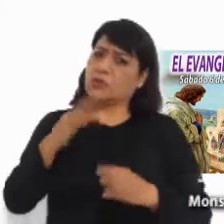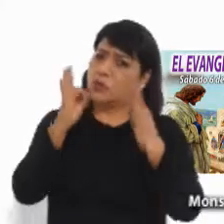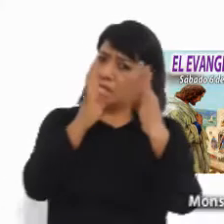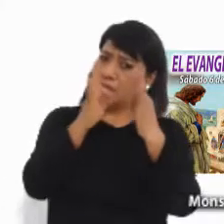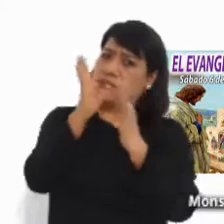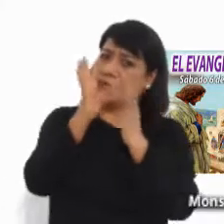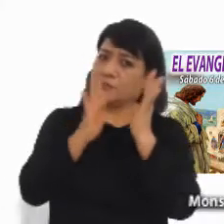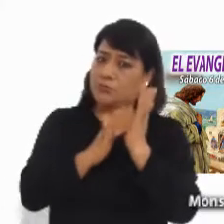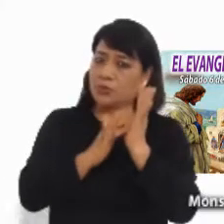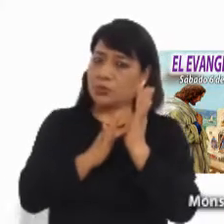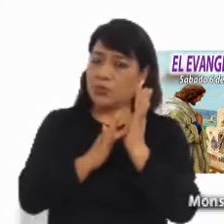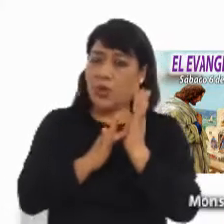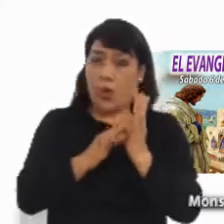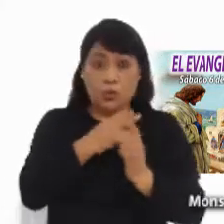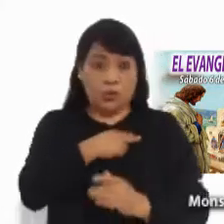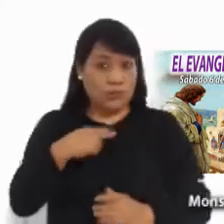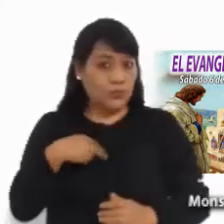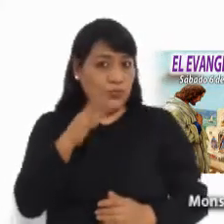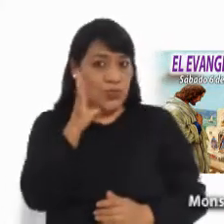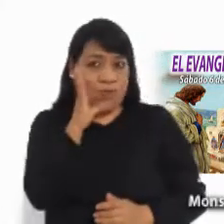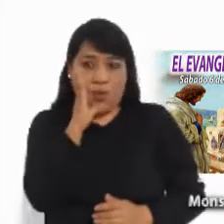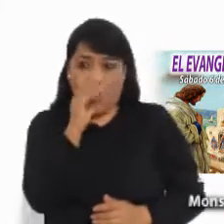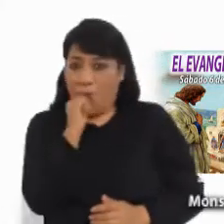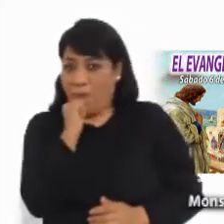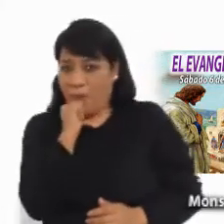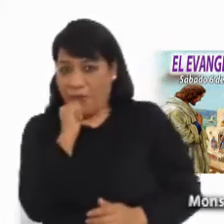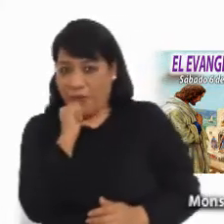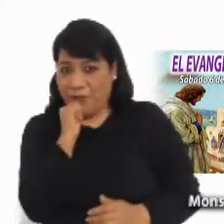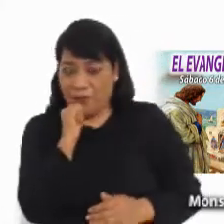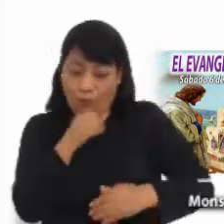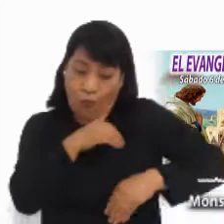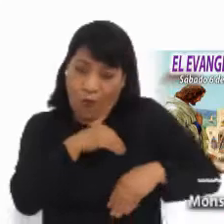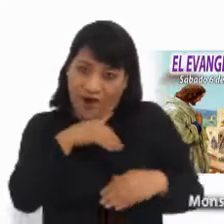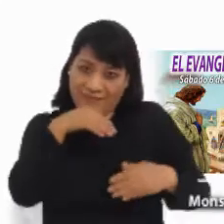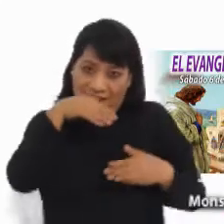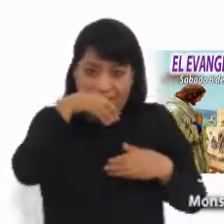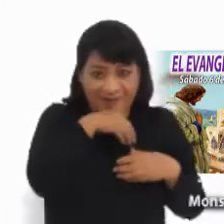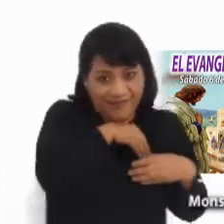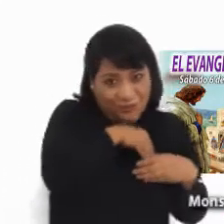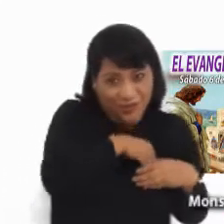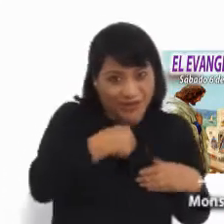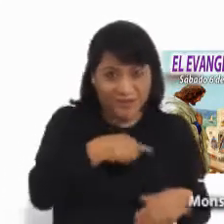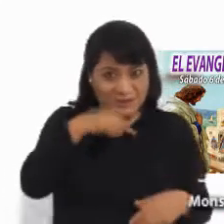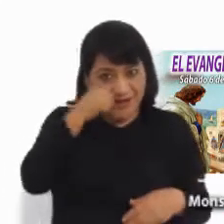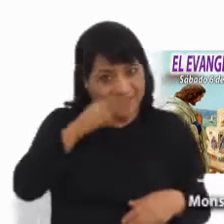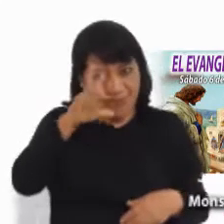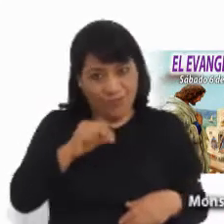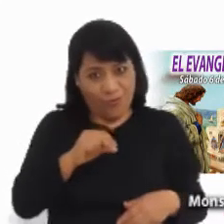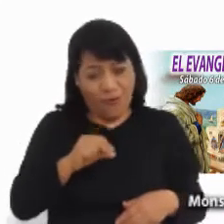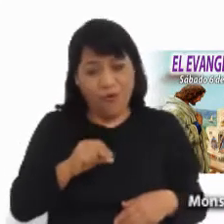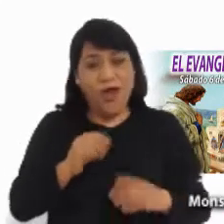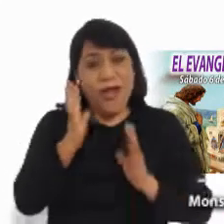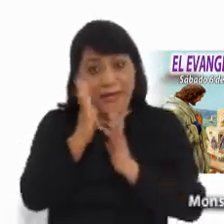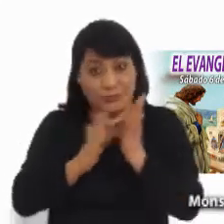Jesús no podemos ocultar o disimular nuestros pecados. Pero también es